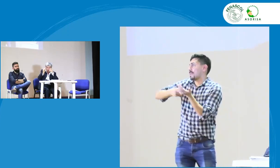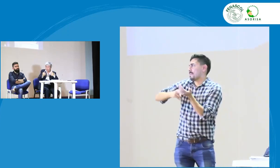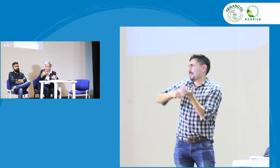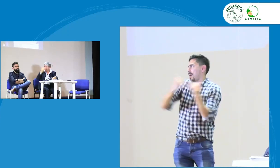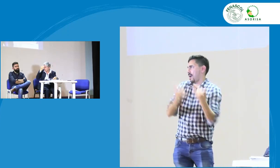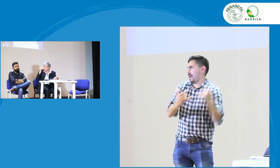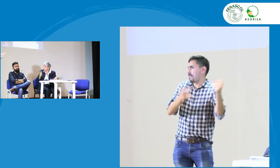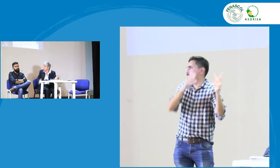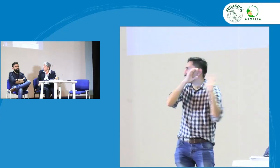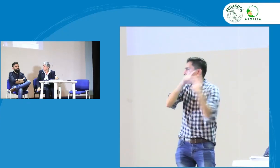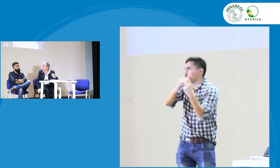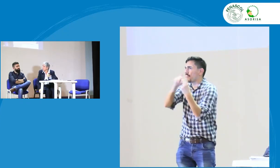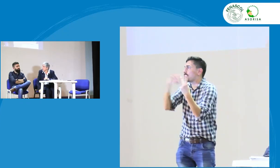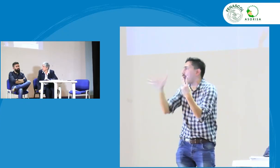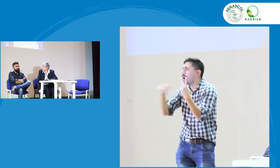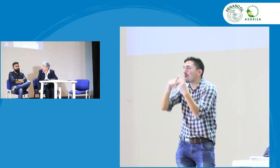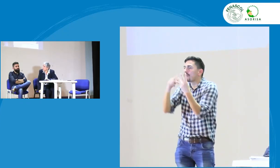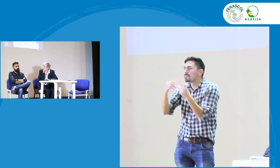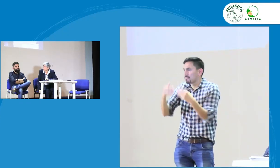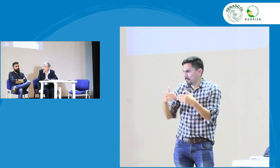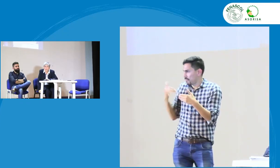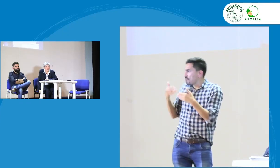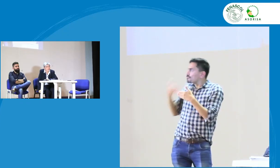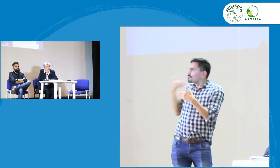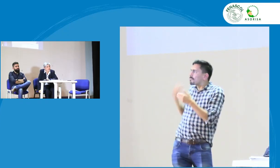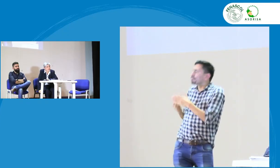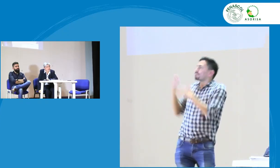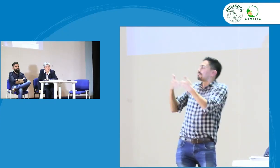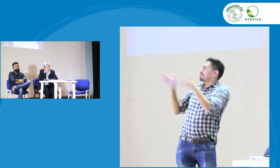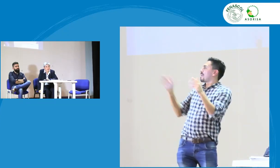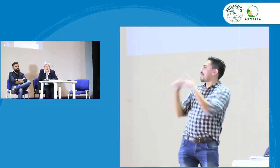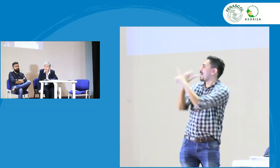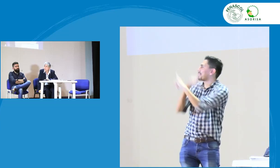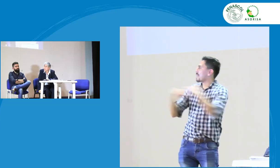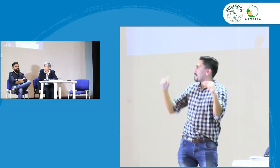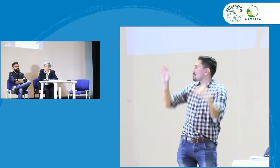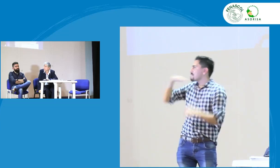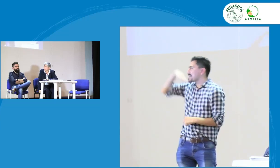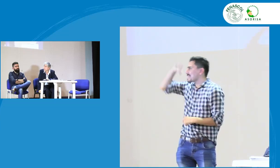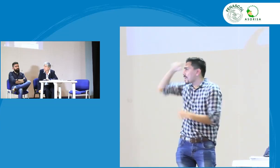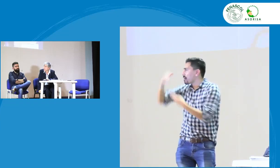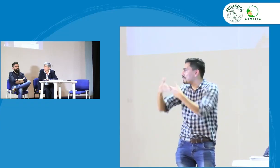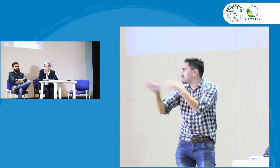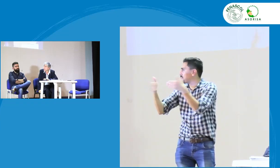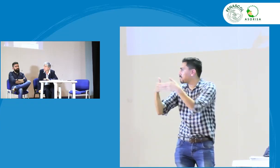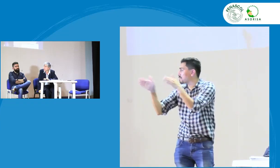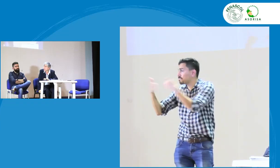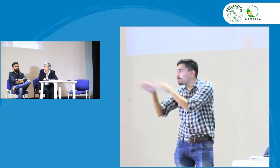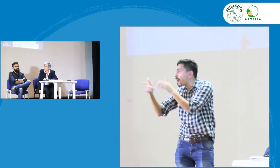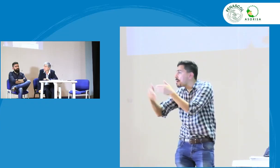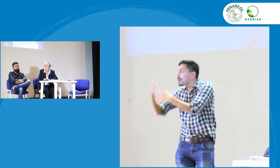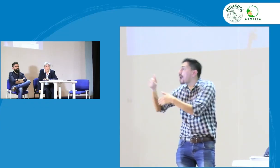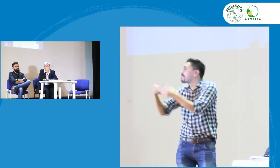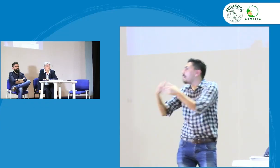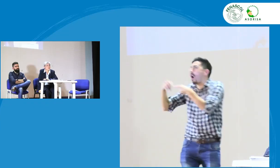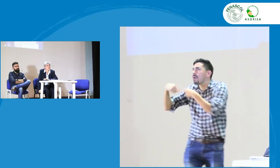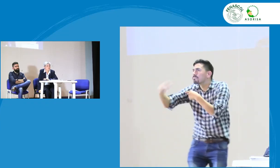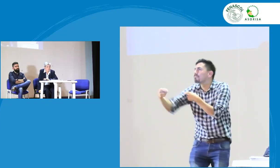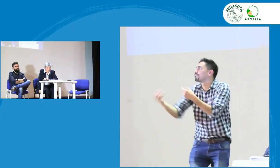tal una carrera, un pregrado, entonces pues ya tenemos estas diferentes carreras, también tenemos el ITM en